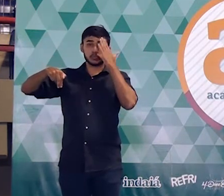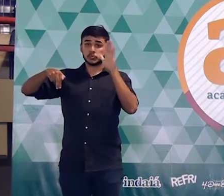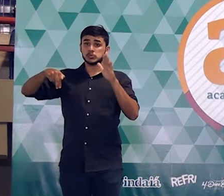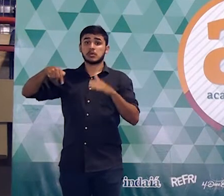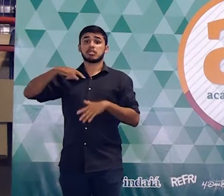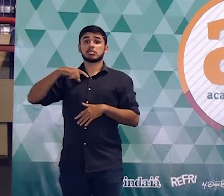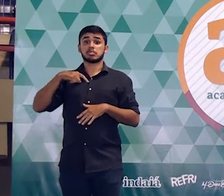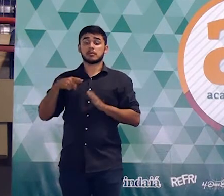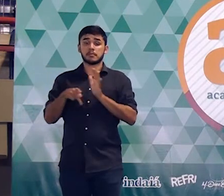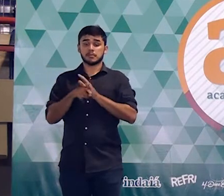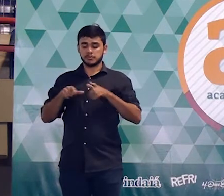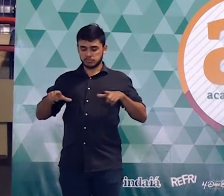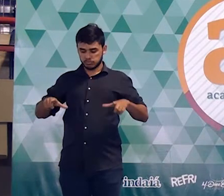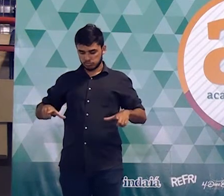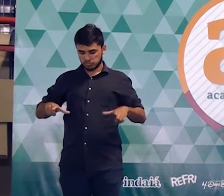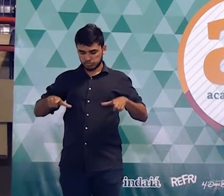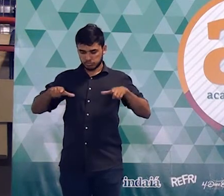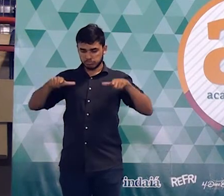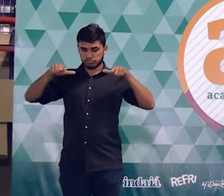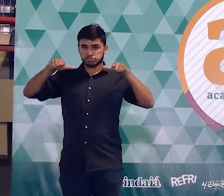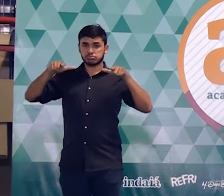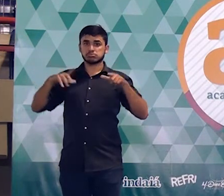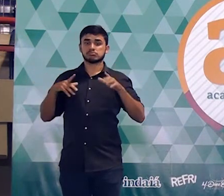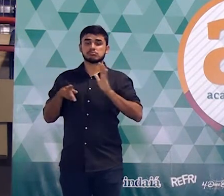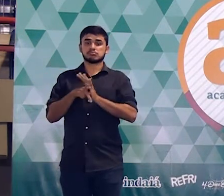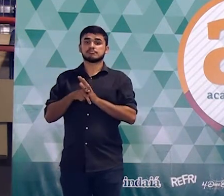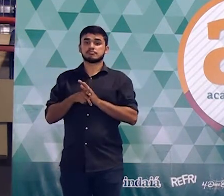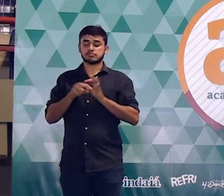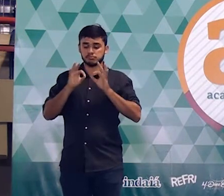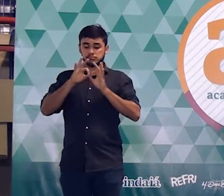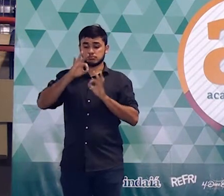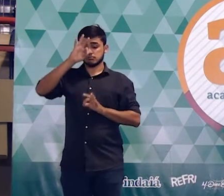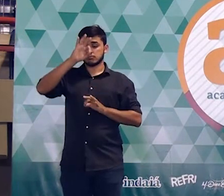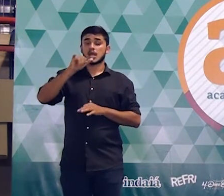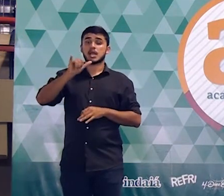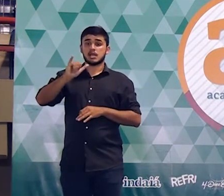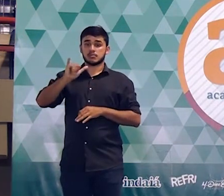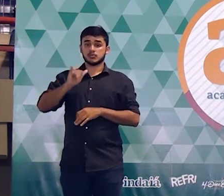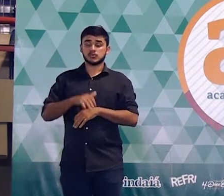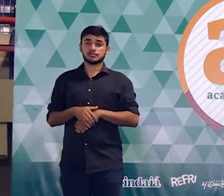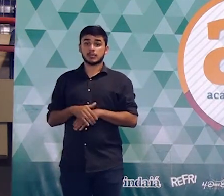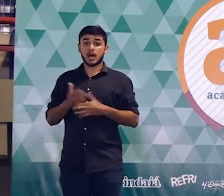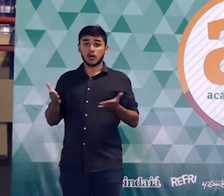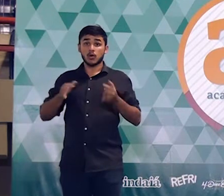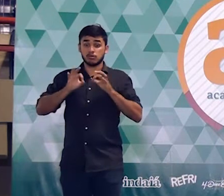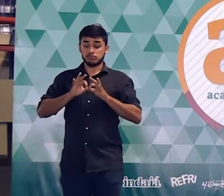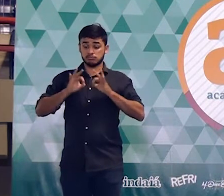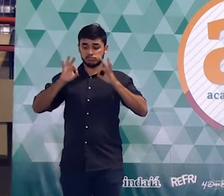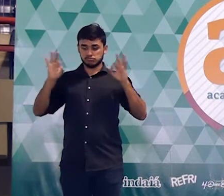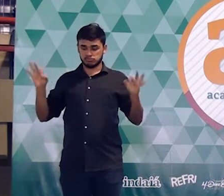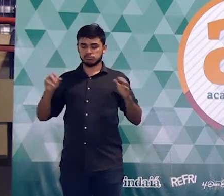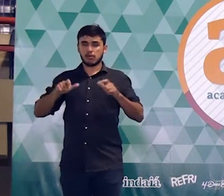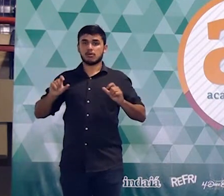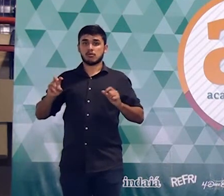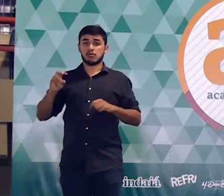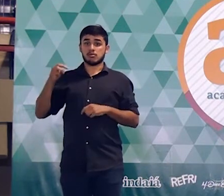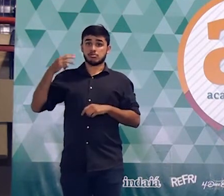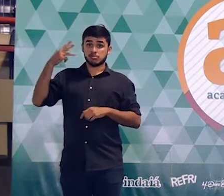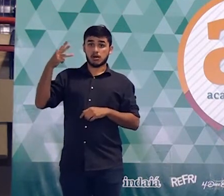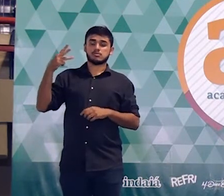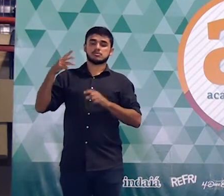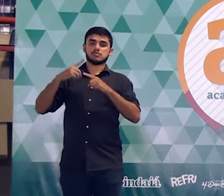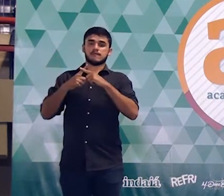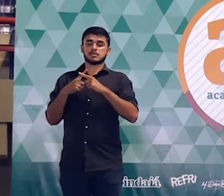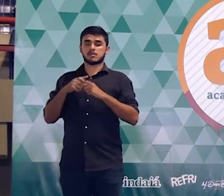fórmica quadrada de lado Y, certo? A gente vai aumentar o lado. Lógico que se a gente aumenta o